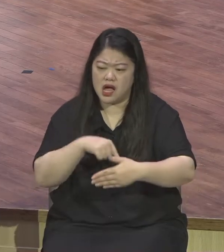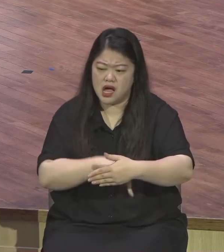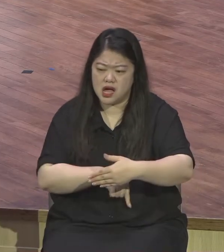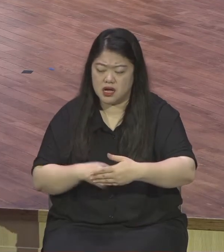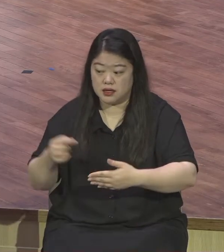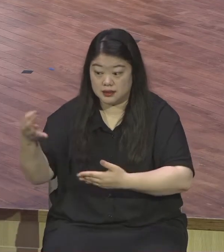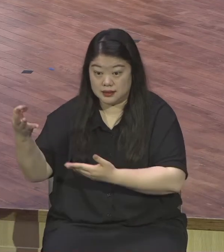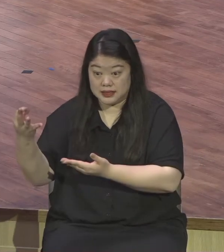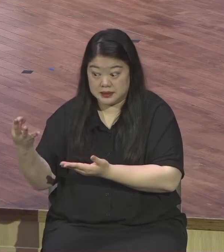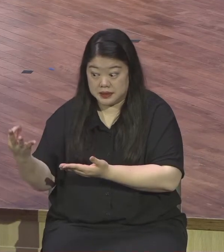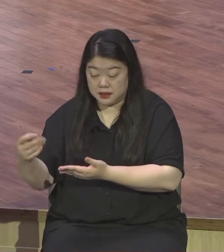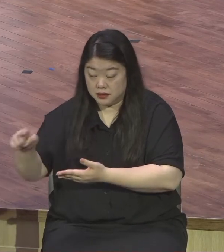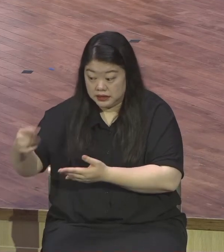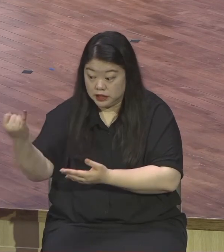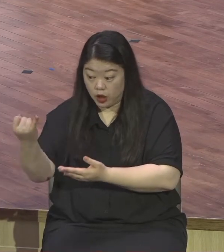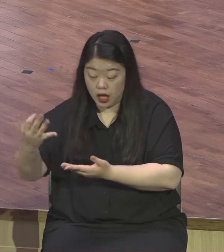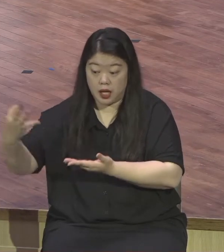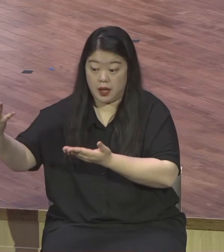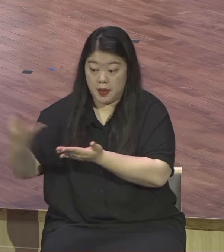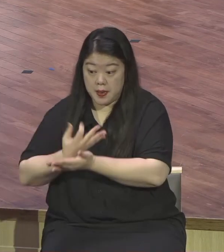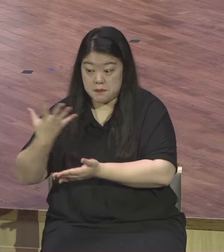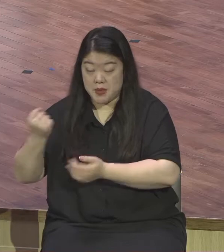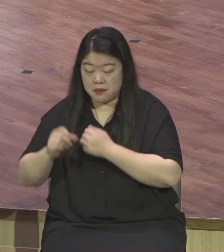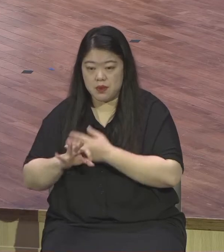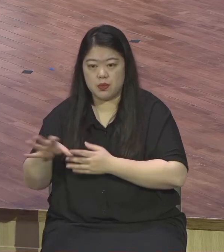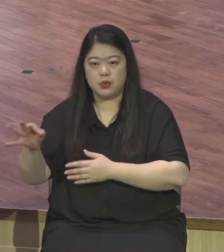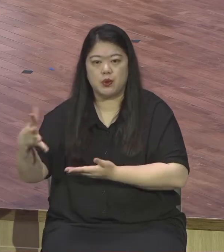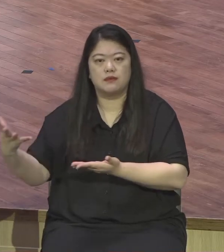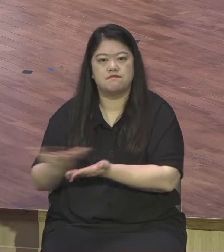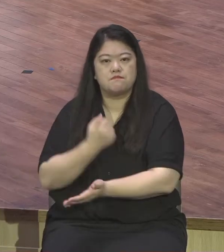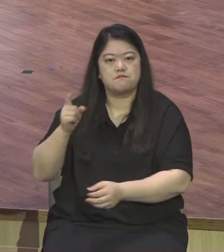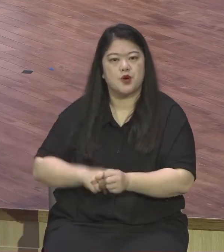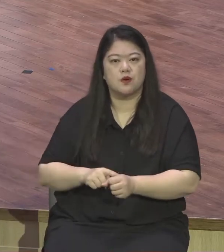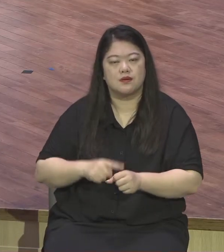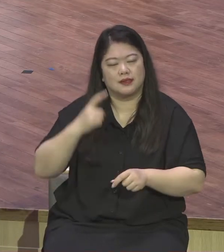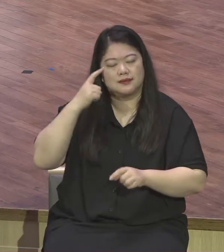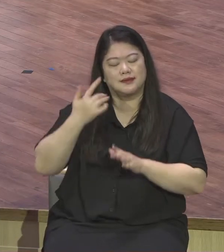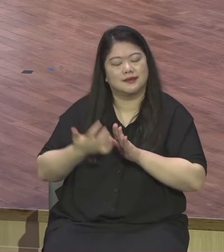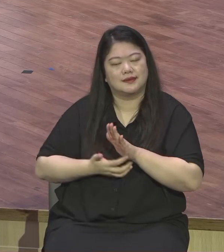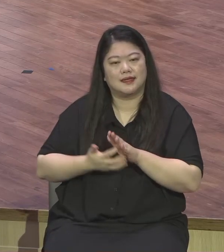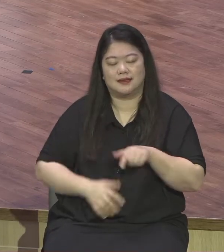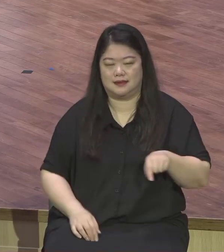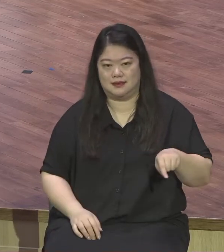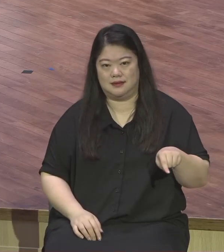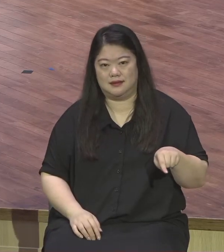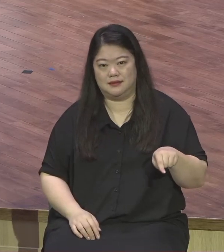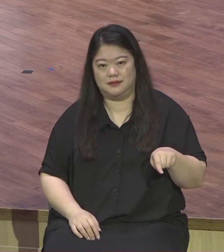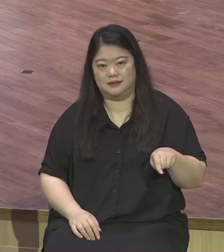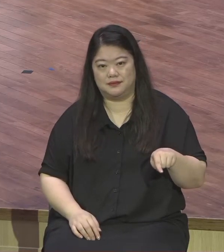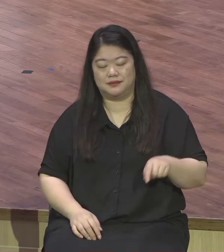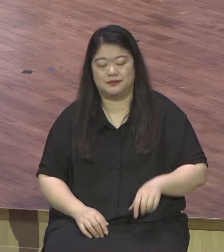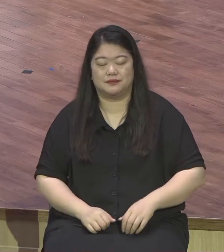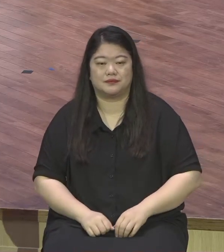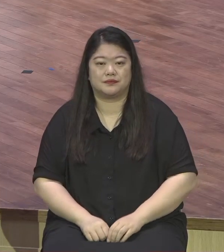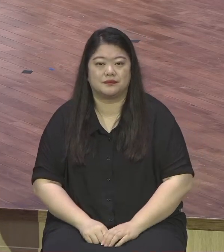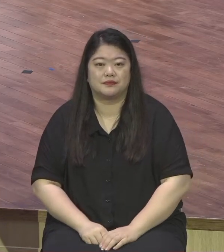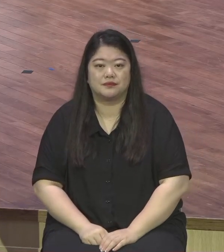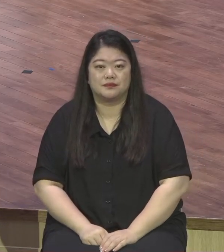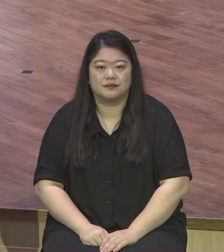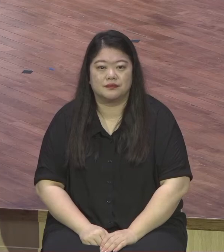지금도 마치 정의를 가장한 비판하는 사람들이 많아요 똑똑한 척 다 알고 있는 척